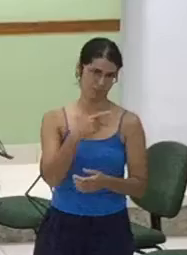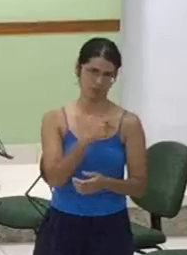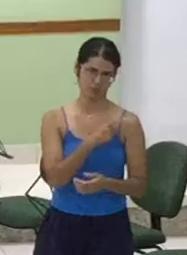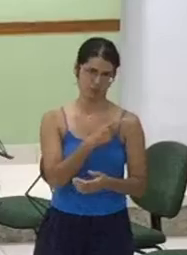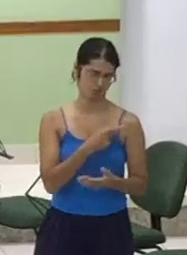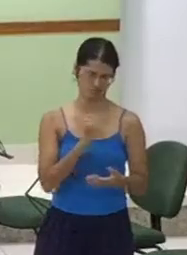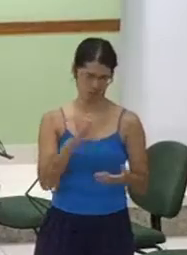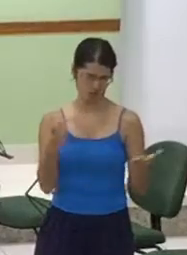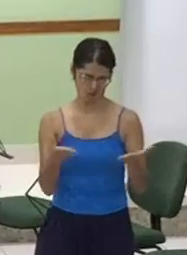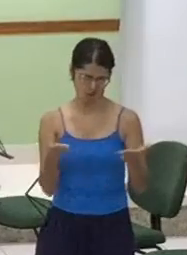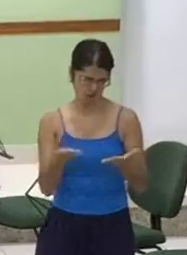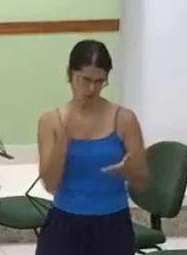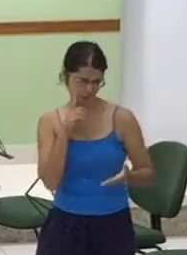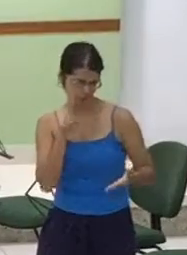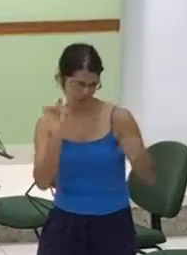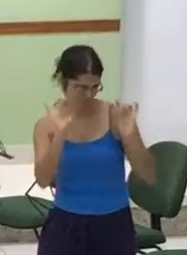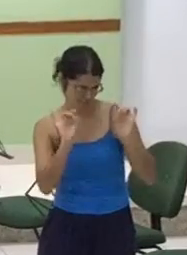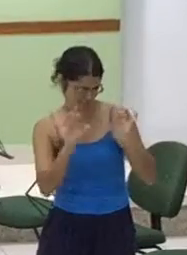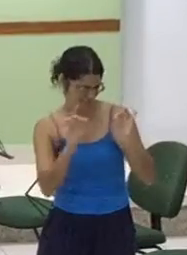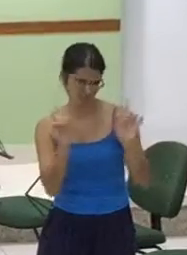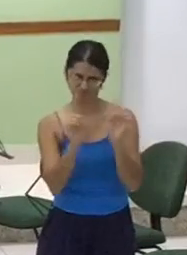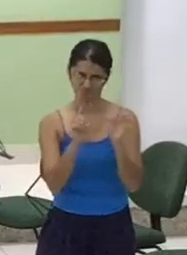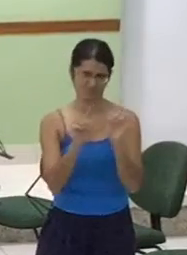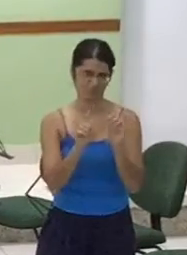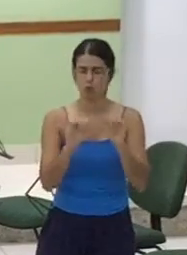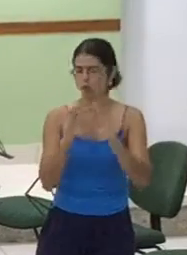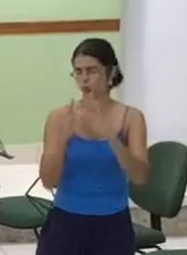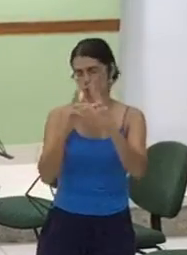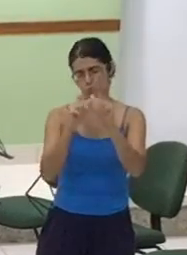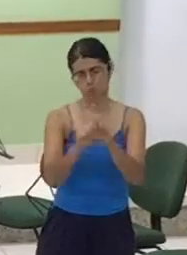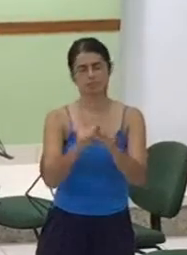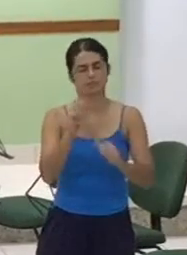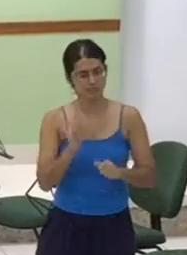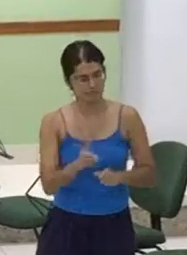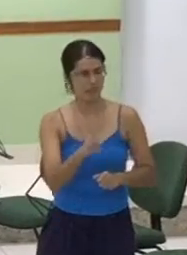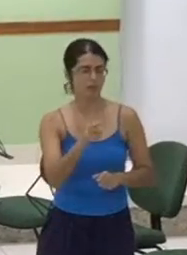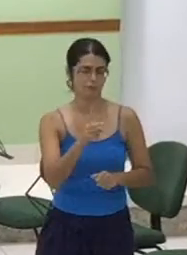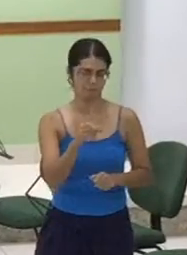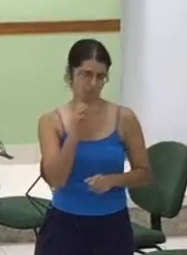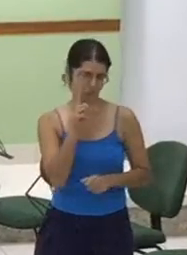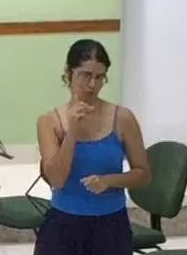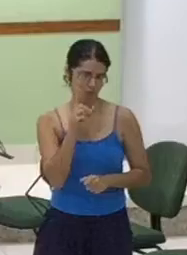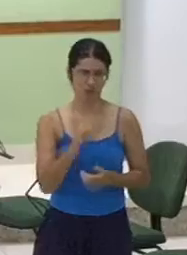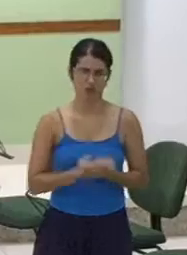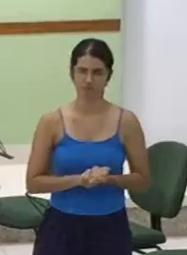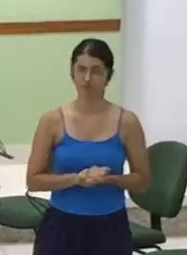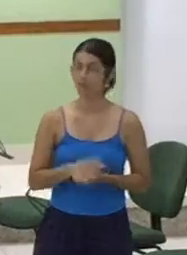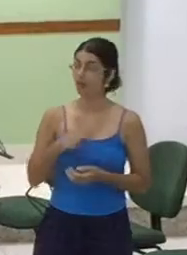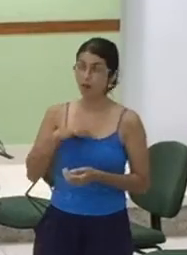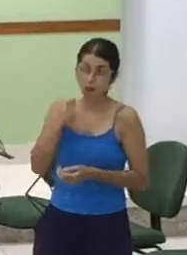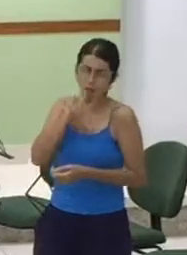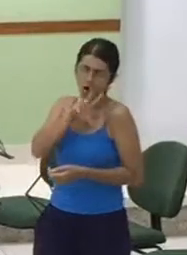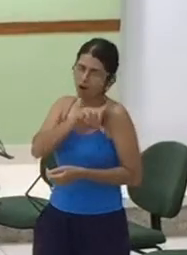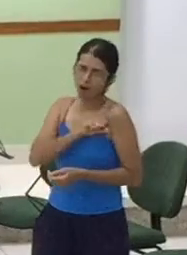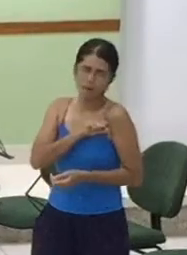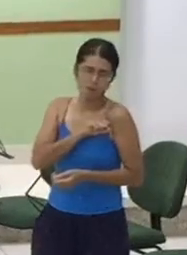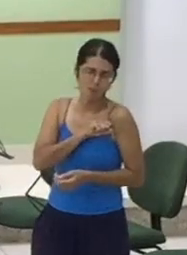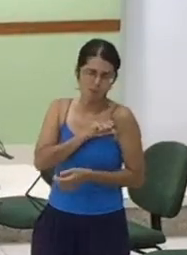hoje, são todos os dias. E quero dizer que eu amo muito vocês, cada um de vocês, e essa igreja também ama